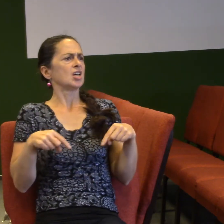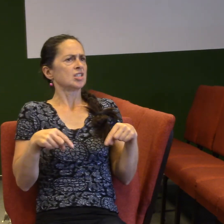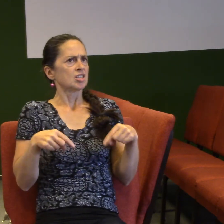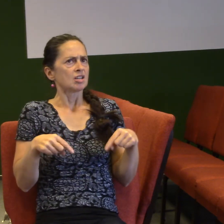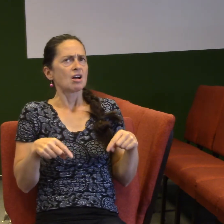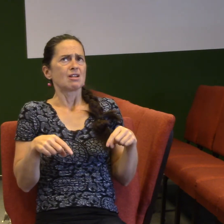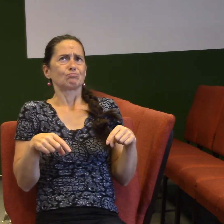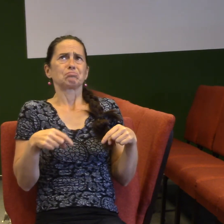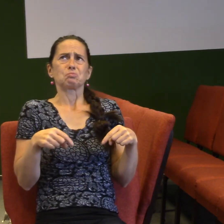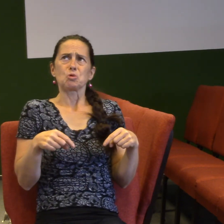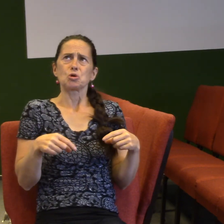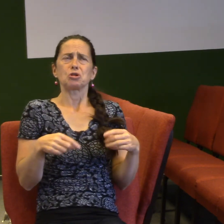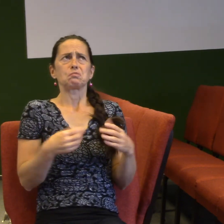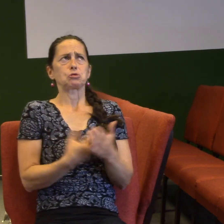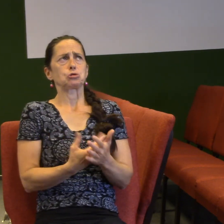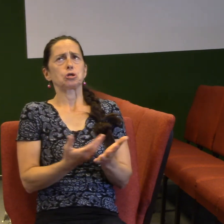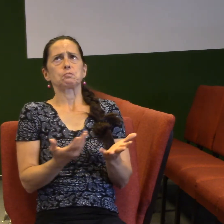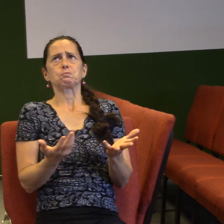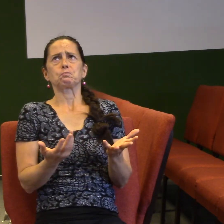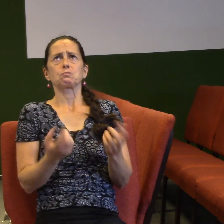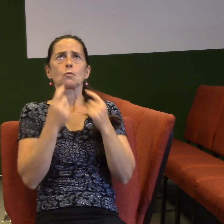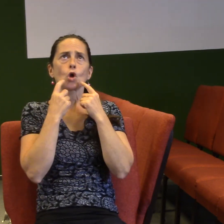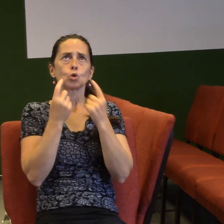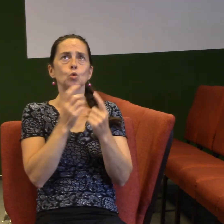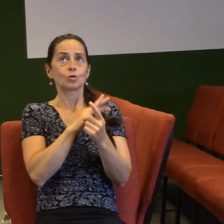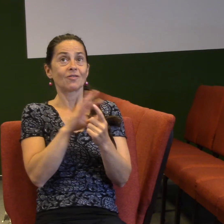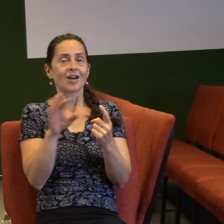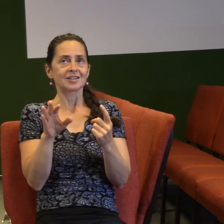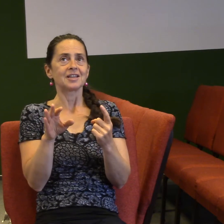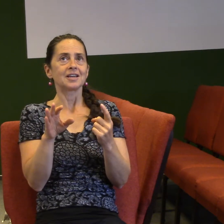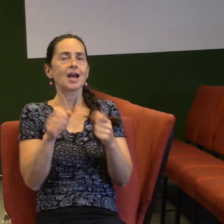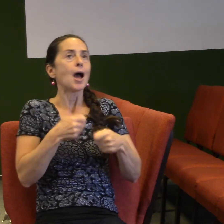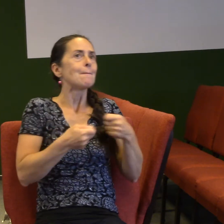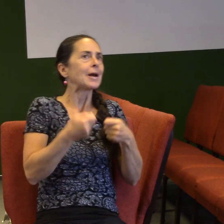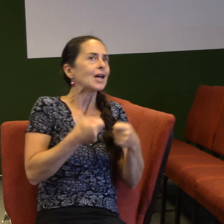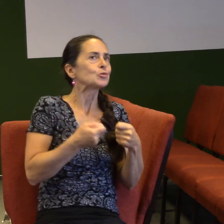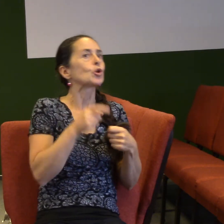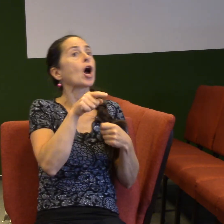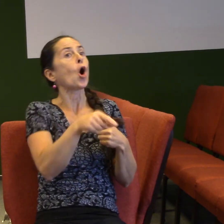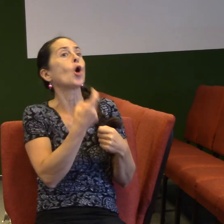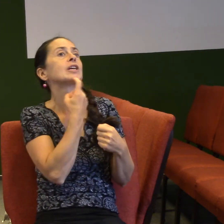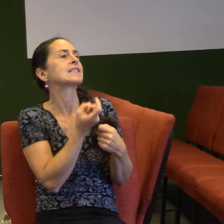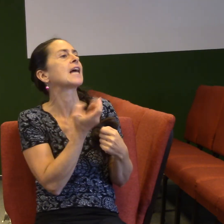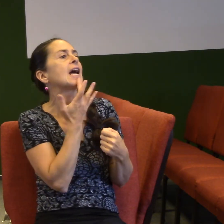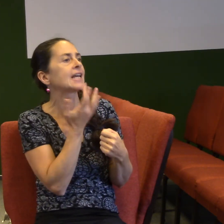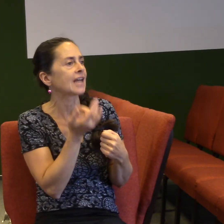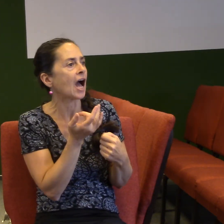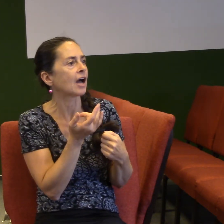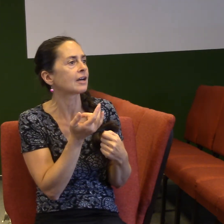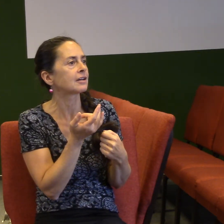protože Duch svatý jedna jak chce. Protože to mnohdy nemáme úplně pevně ve svých